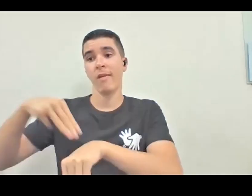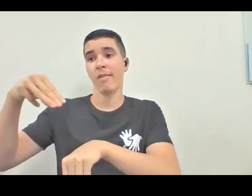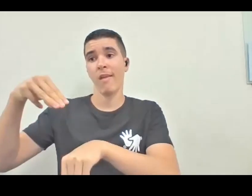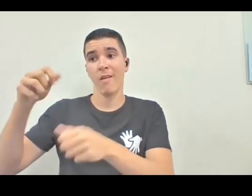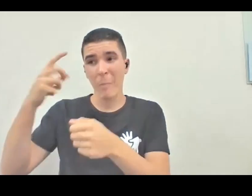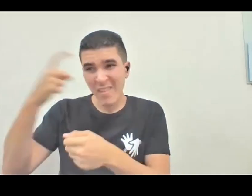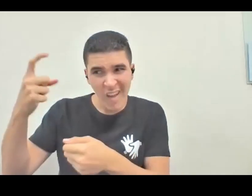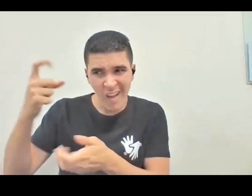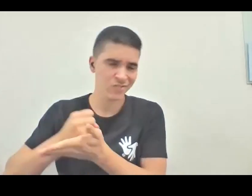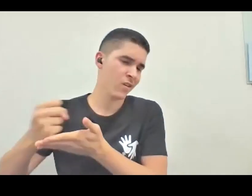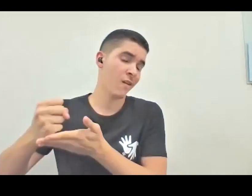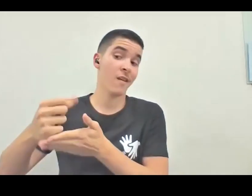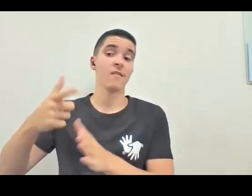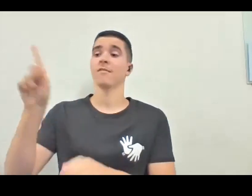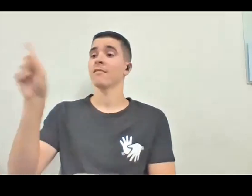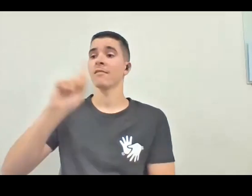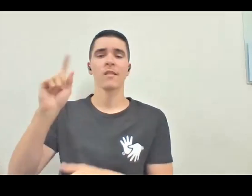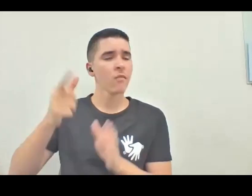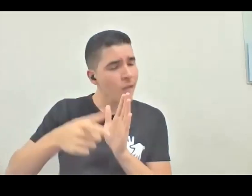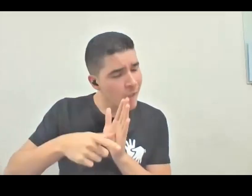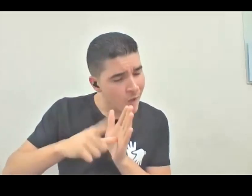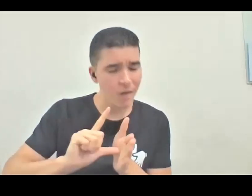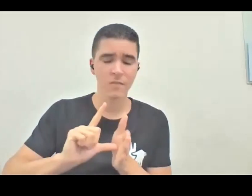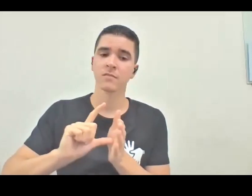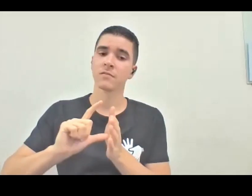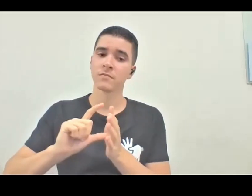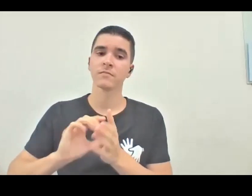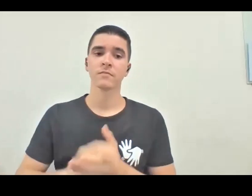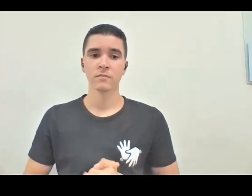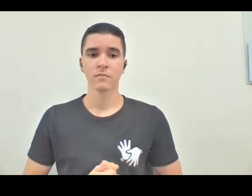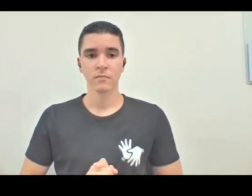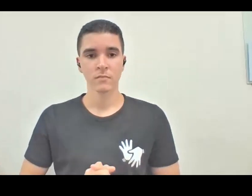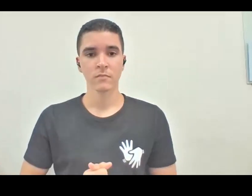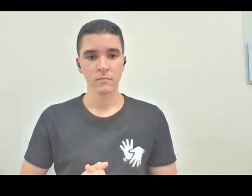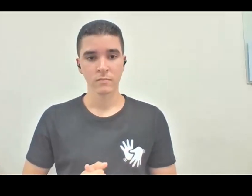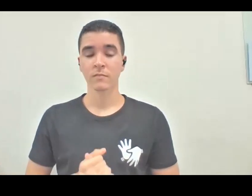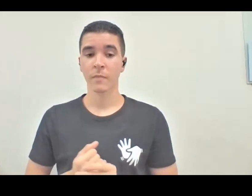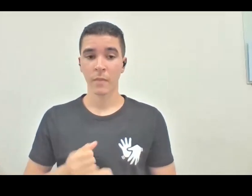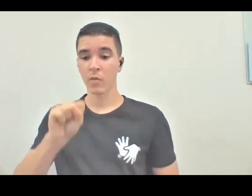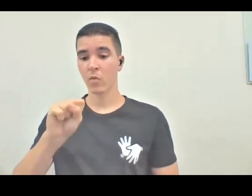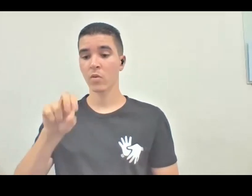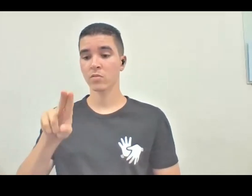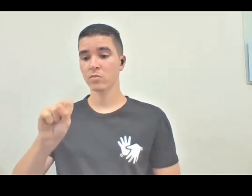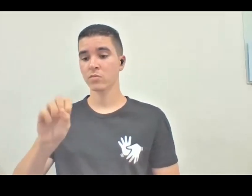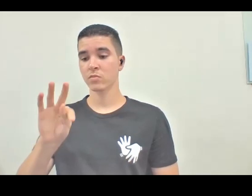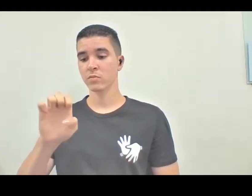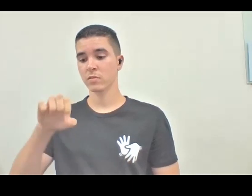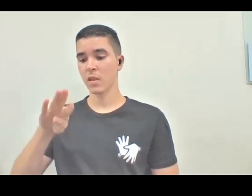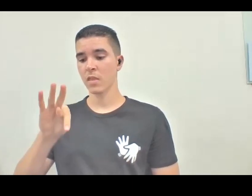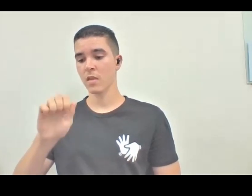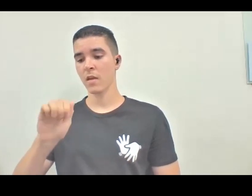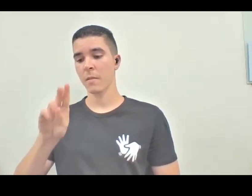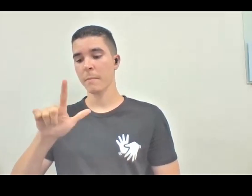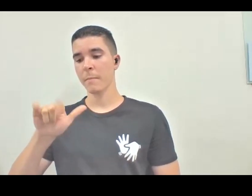é antes, é antes, e isso pode acontecer, porque com a sustentabilidade, com a ecologia, com essa